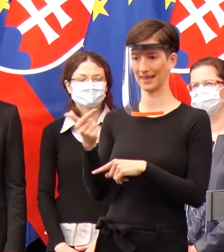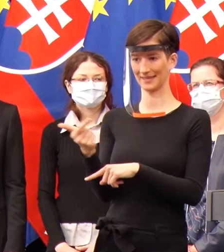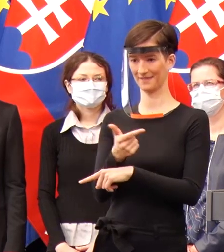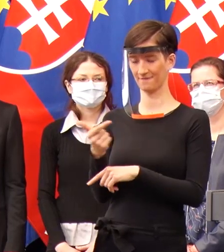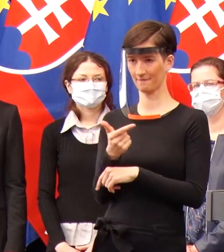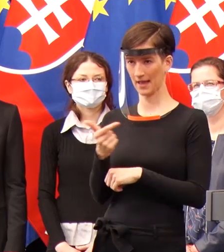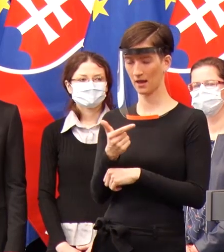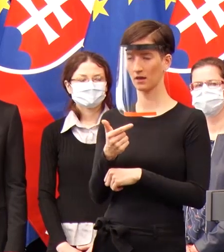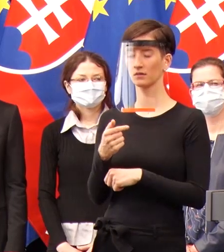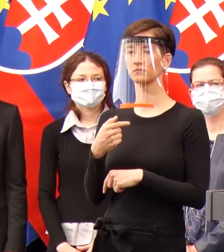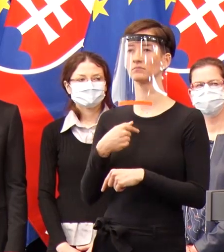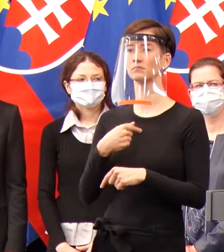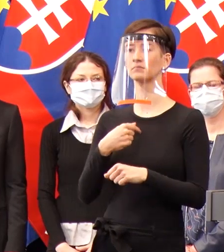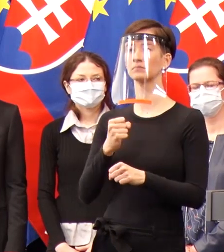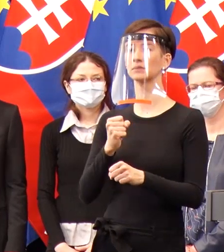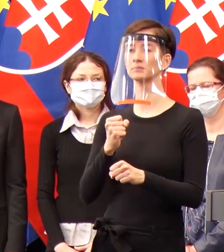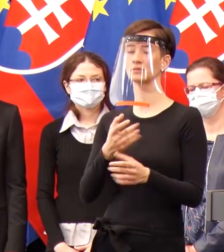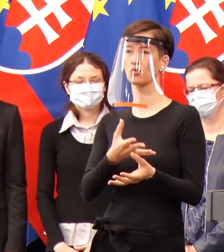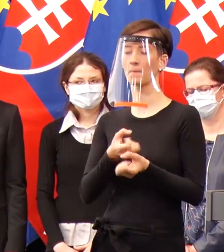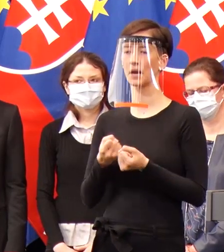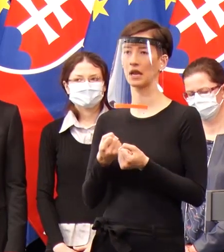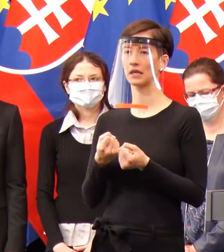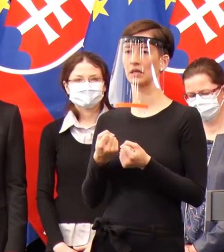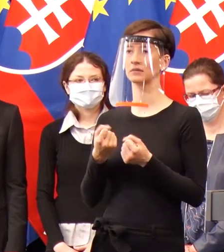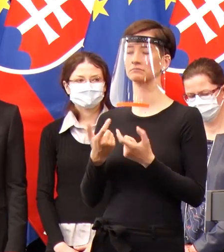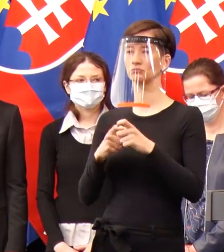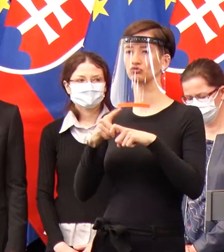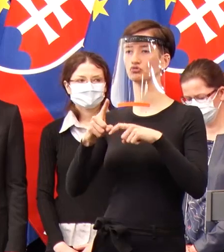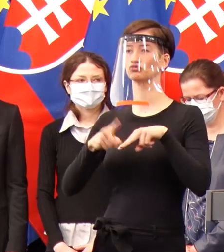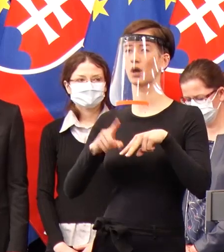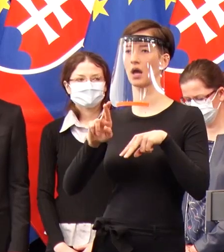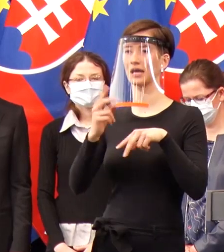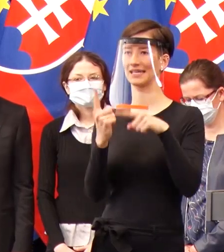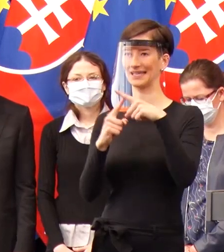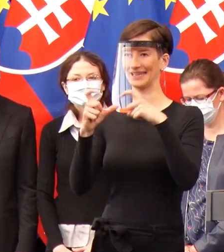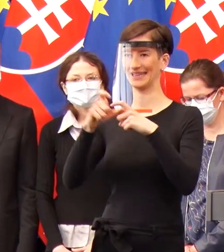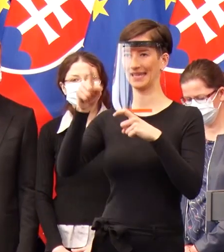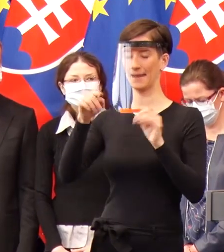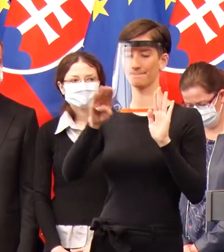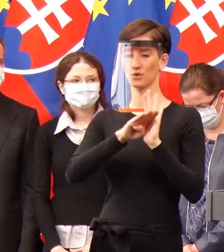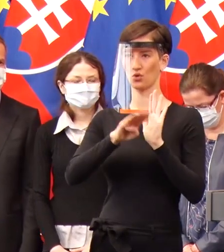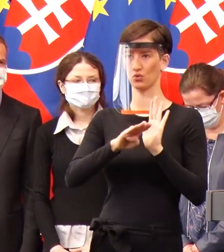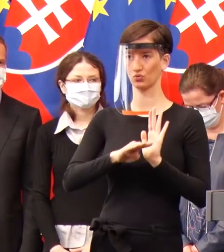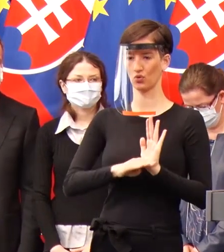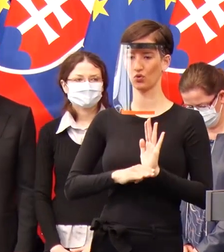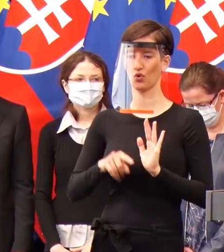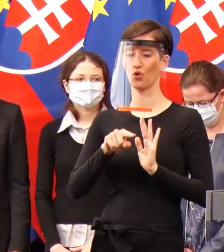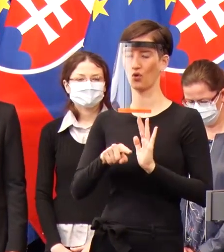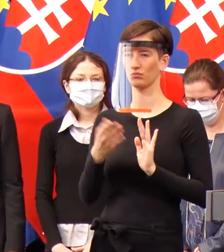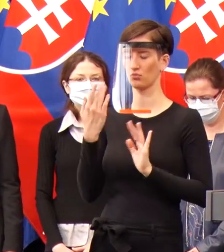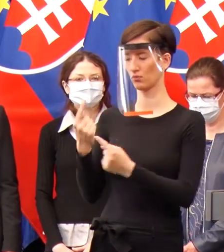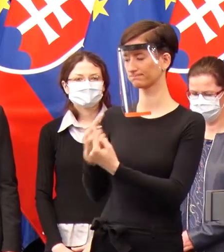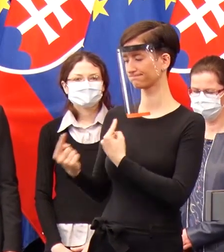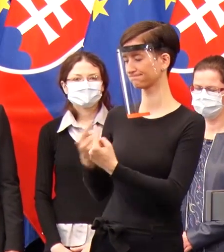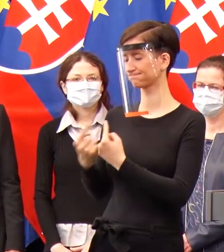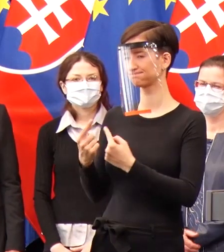vyrobili, zobrali Charité protokol po konzultácii samozrejme s Biomedicínským centrom a pánom doktorom Klemppom.